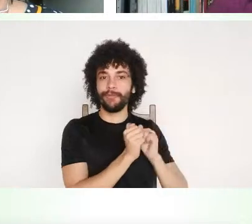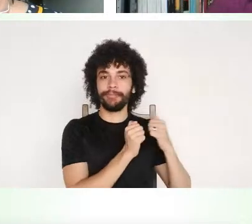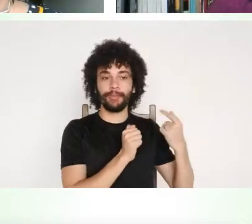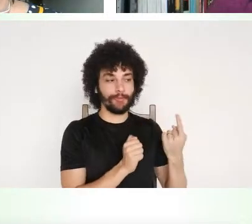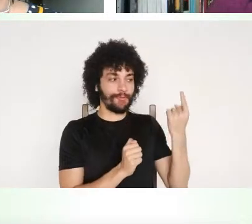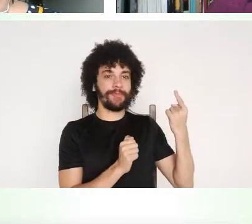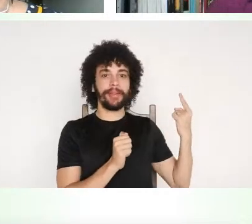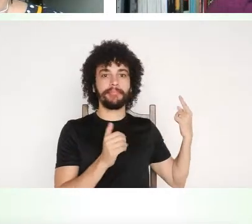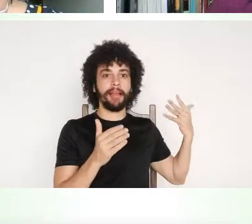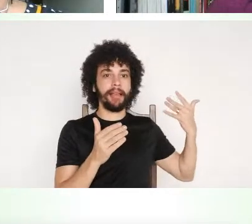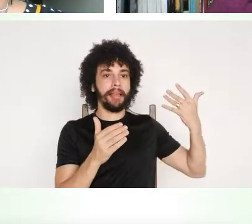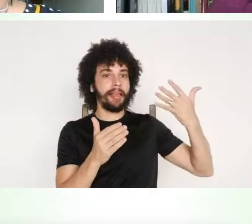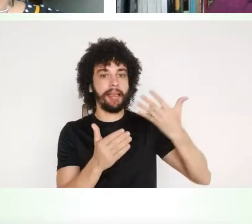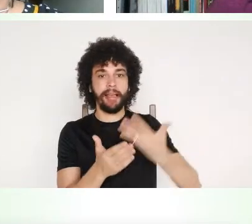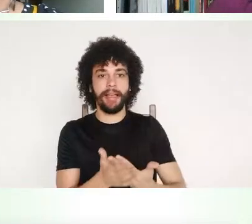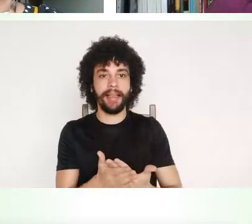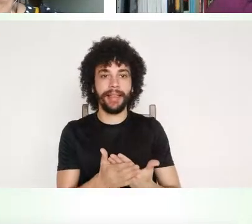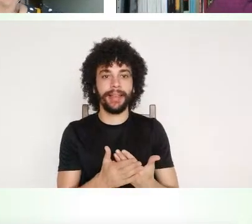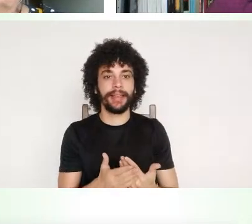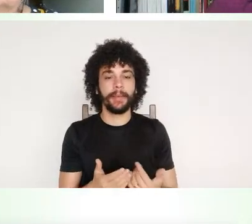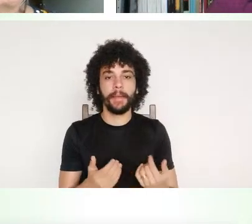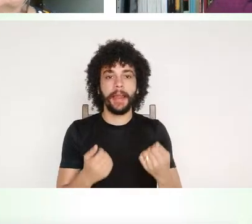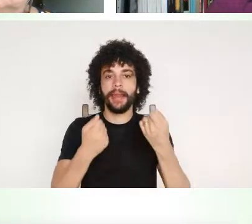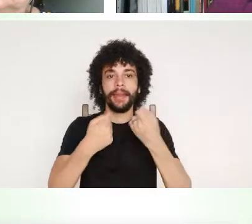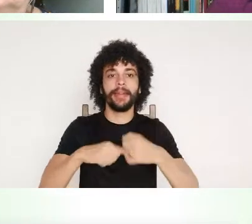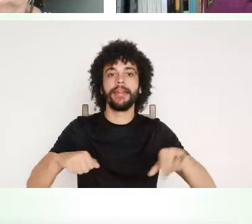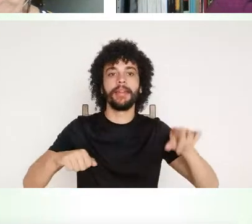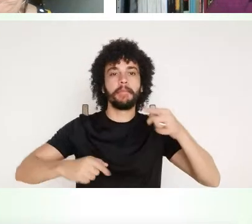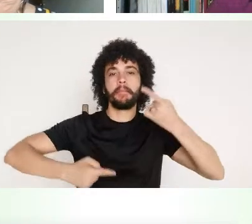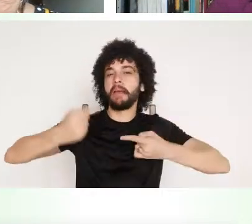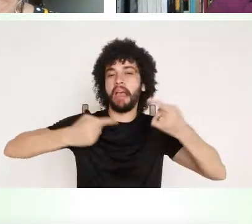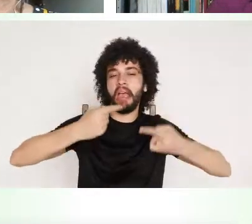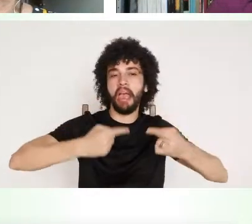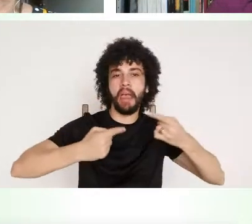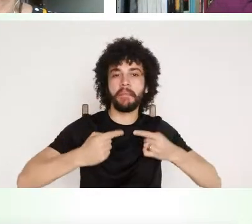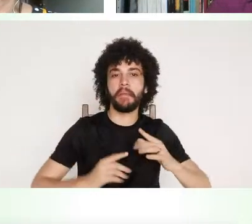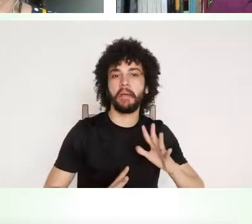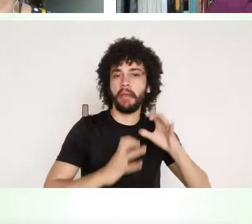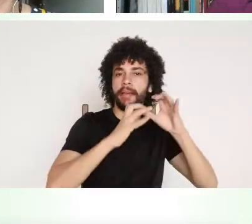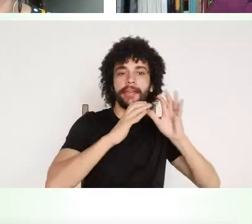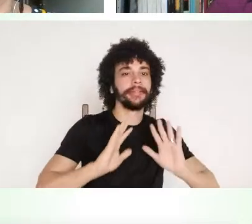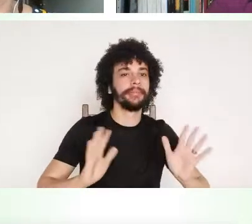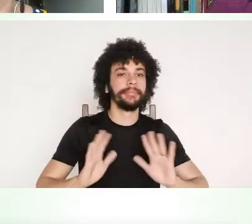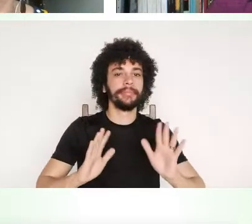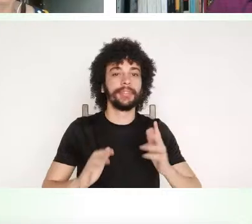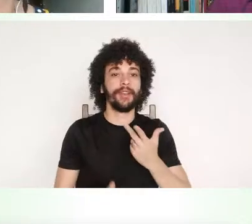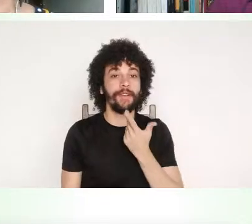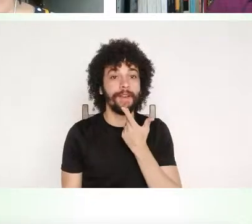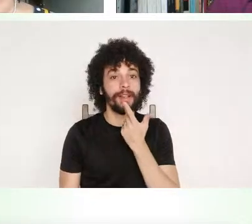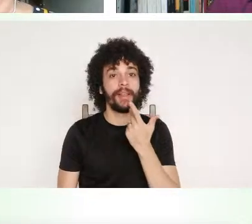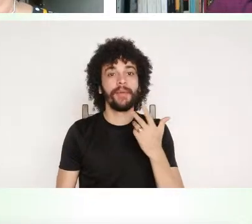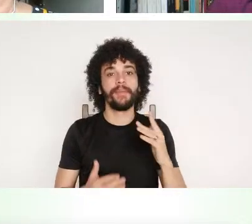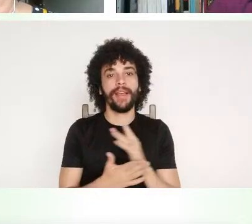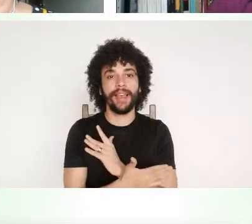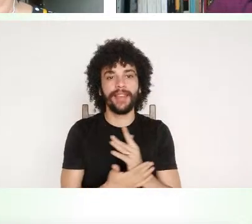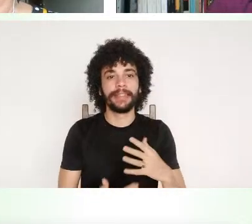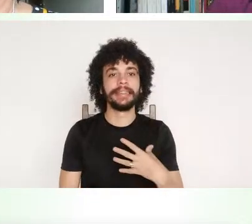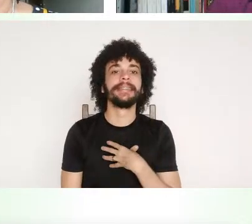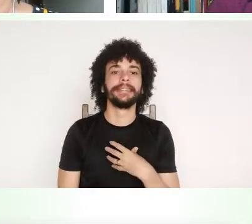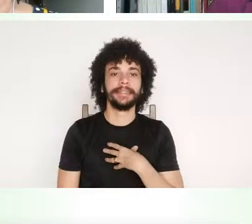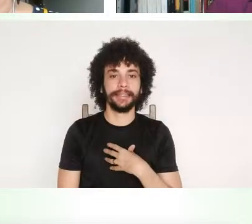mas que não há nenhuma necessidade de disputa entre nós, eu estou dizendo isso porque às vezes eu ainda sinto isso,